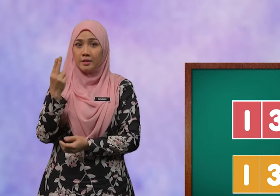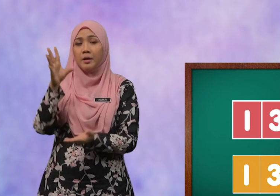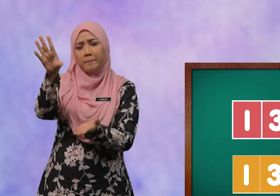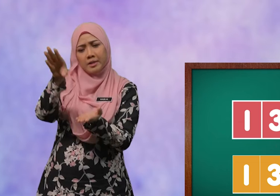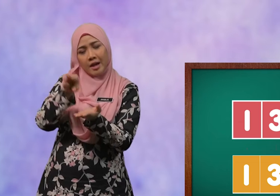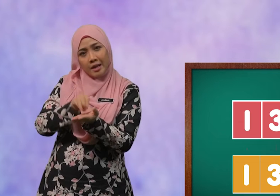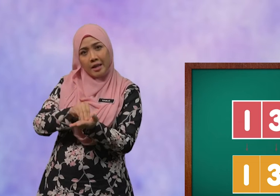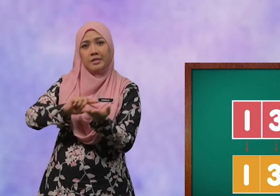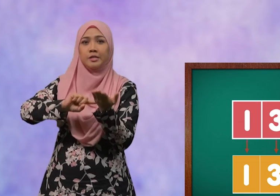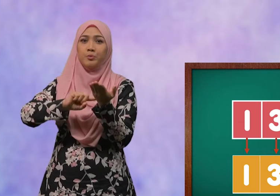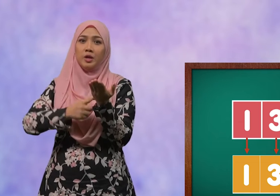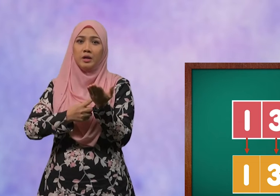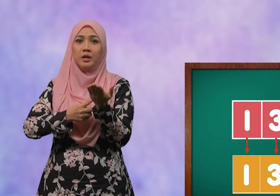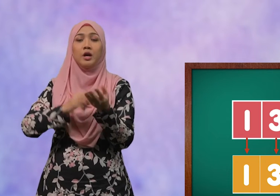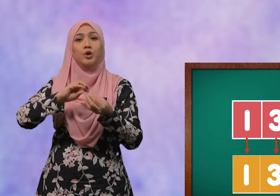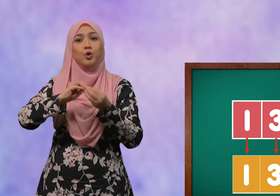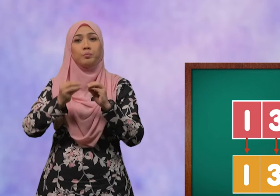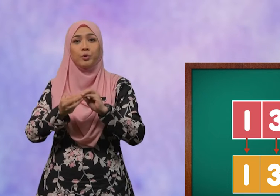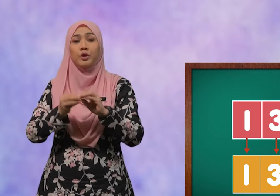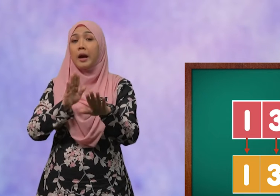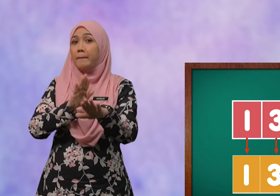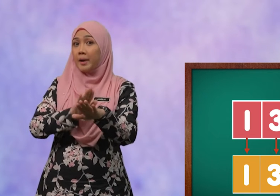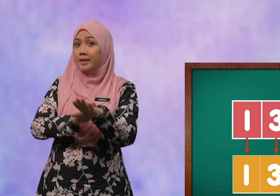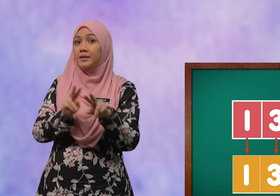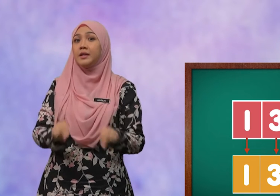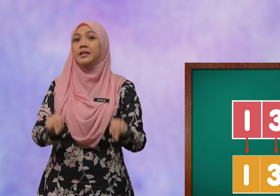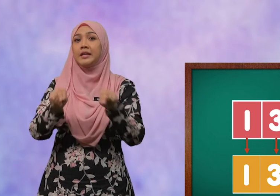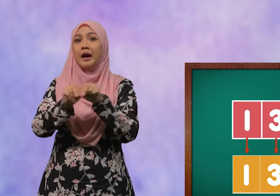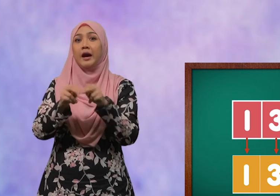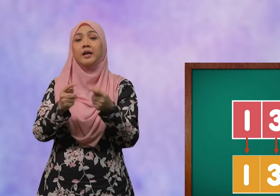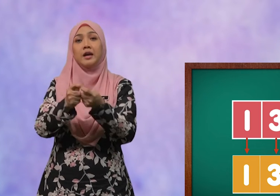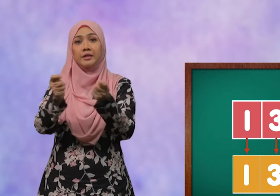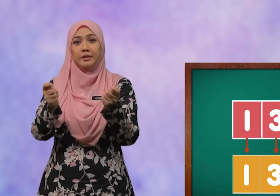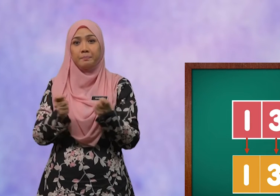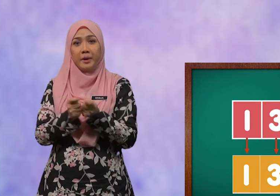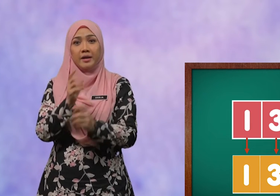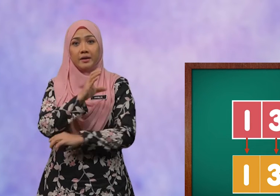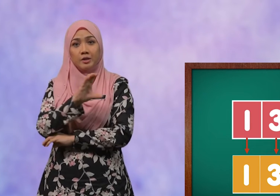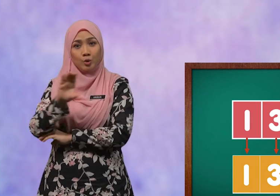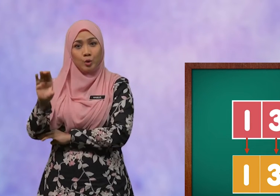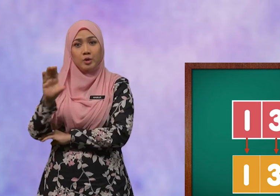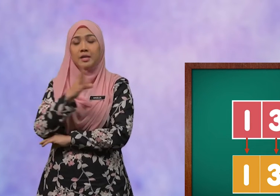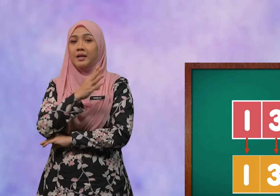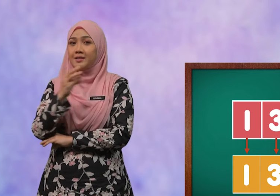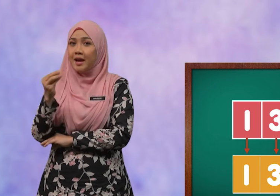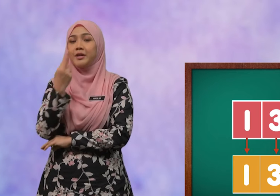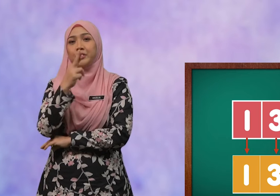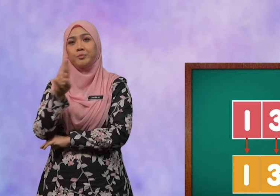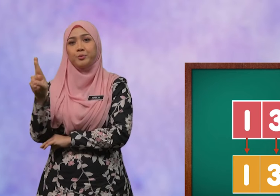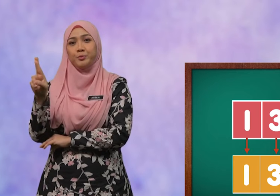menyalin semula nombor pada nilai tempat ratus dan ribu.